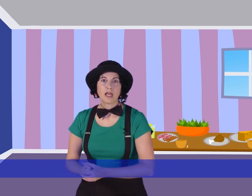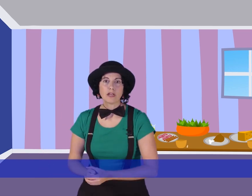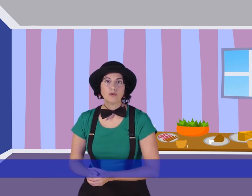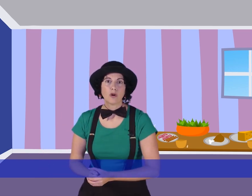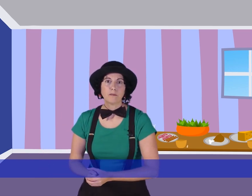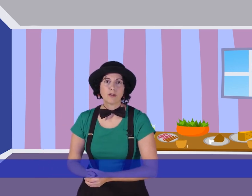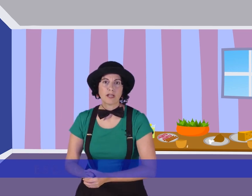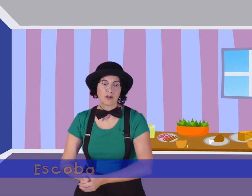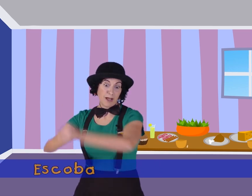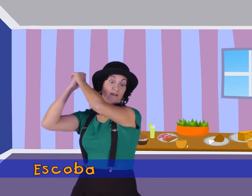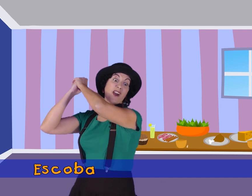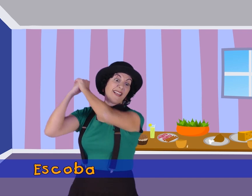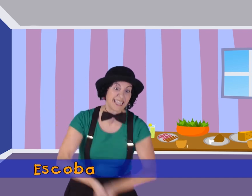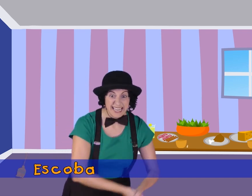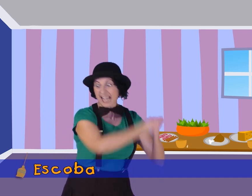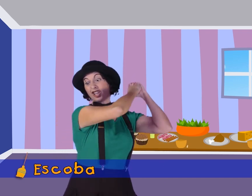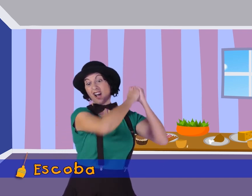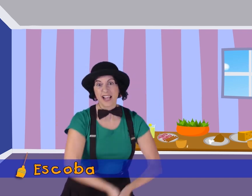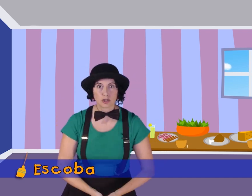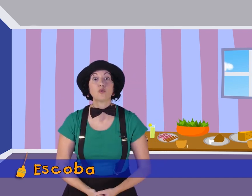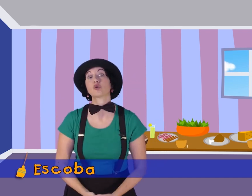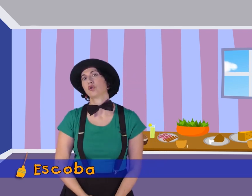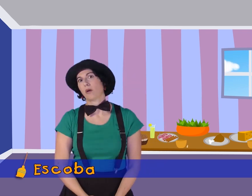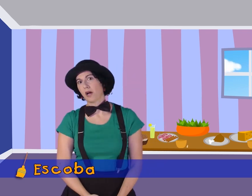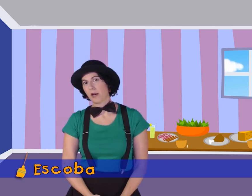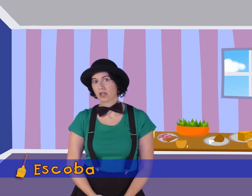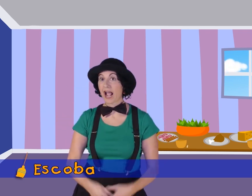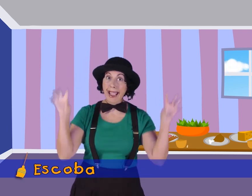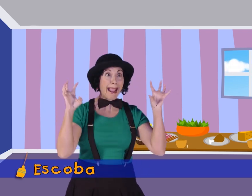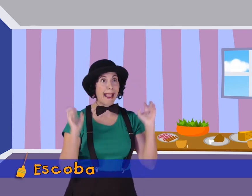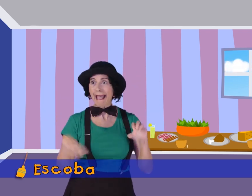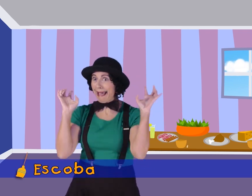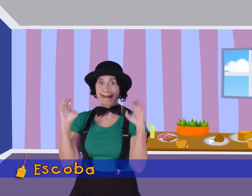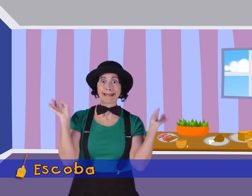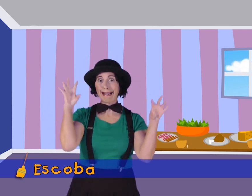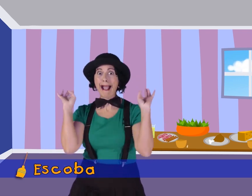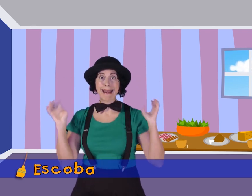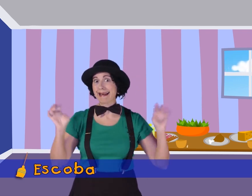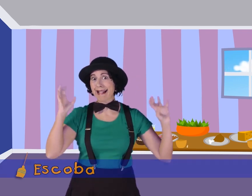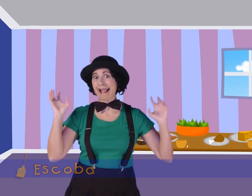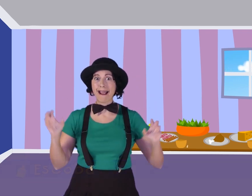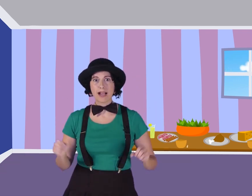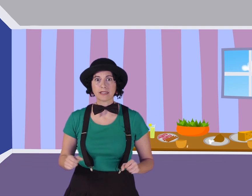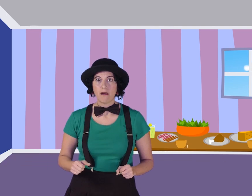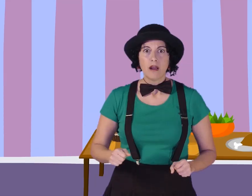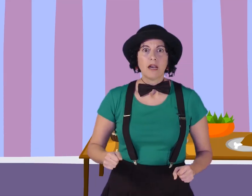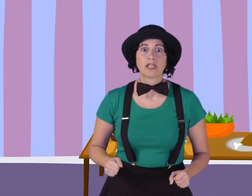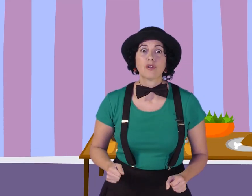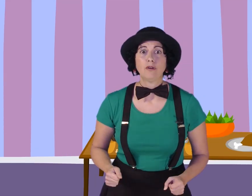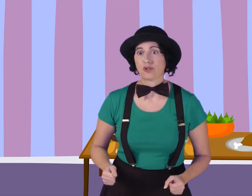darles un golpe con la escoba. ¡Fuera aquí, ratones! Y unos gritos que pegaba la señora. ¡Aaah! ¡Ratones! ¡Ratones! La señora con la